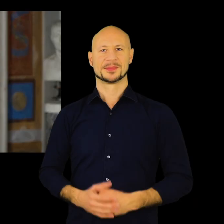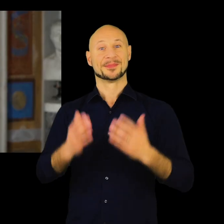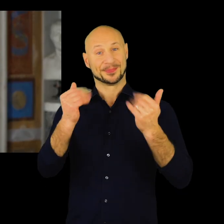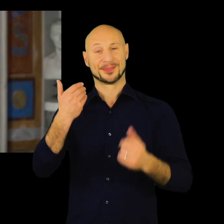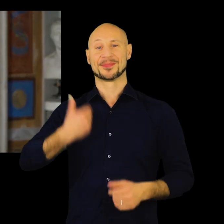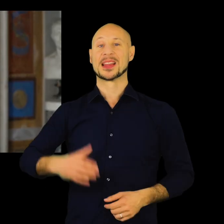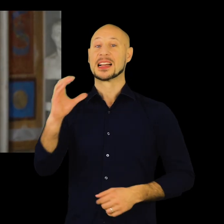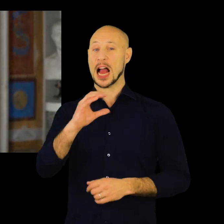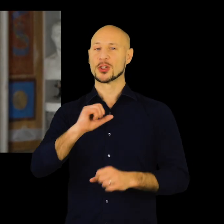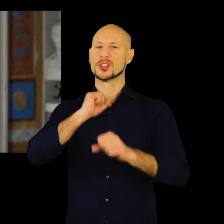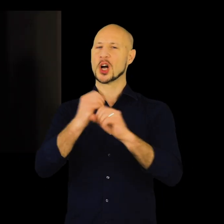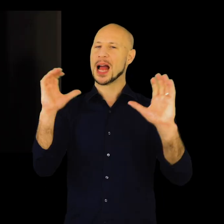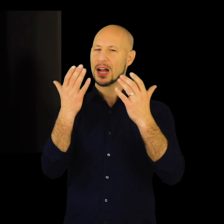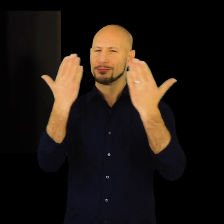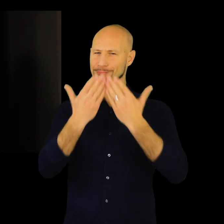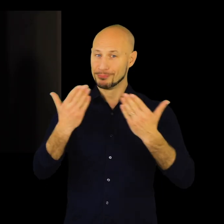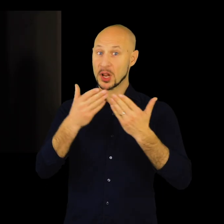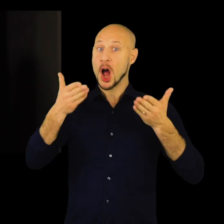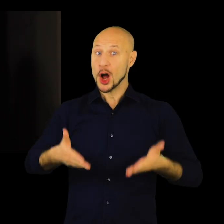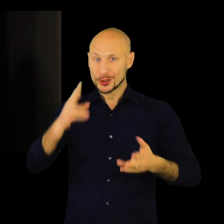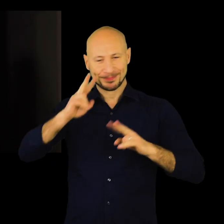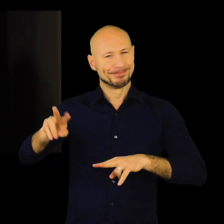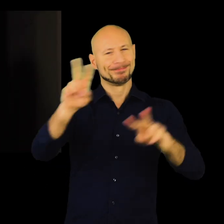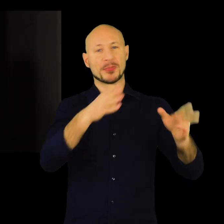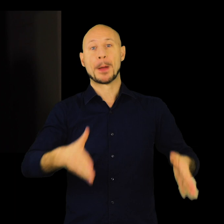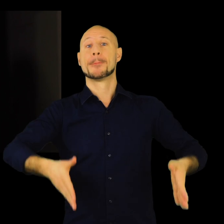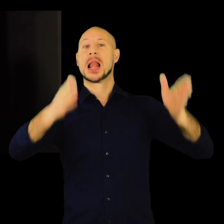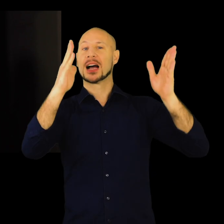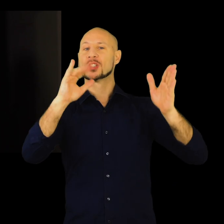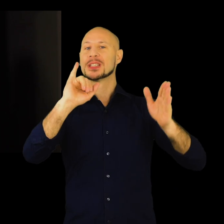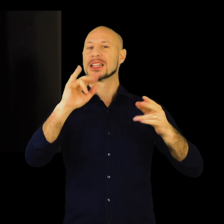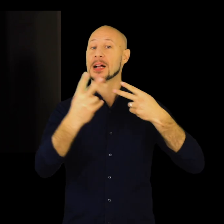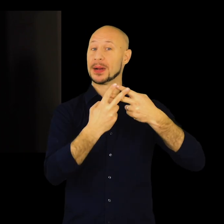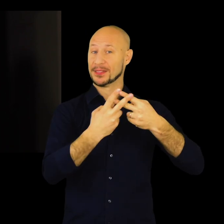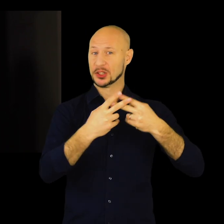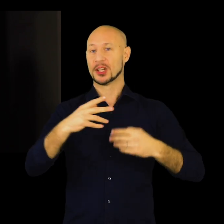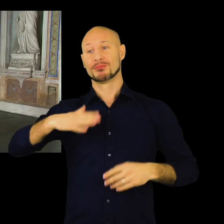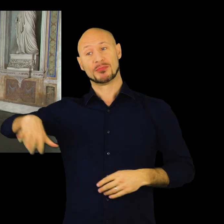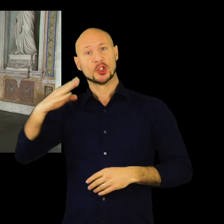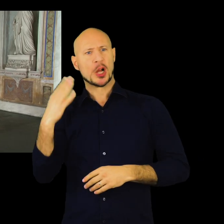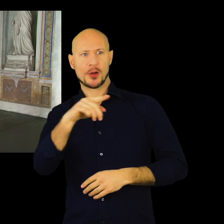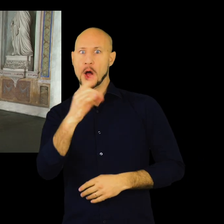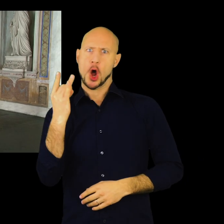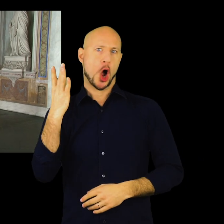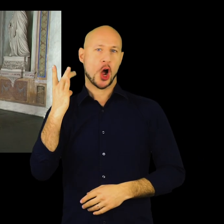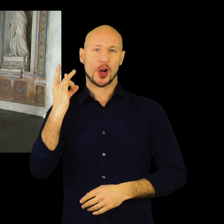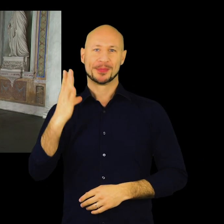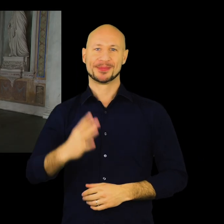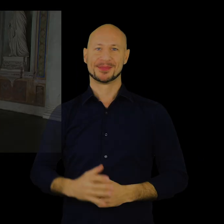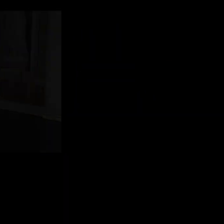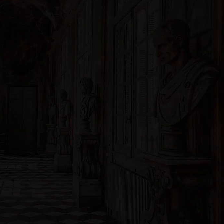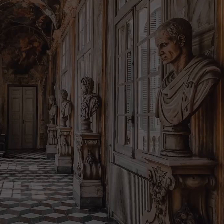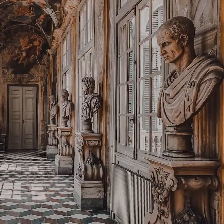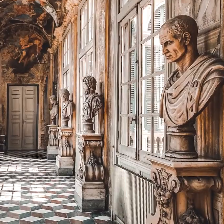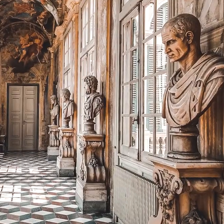Ciao a tutti, sono Claudia, storica dell'arte e oggi vi porto a scoprire una delle perle di Genova, Palazzo Interiano Pallavicino.